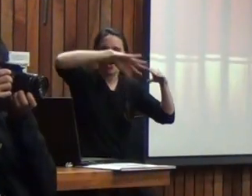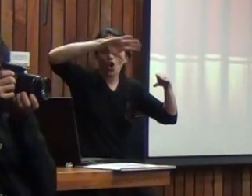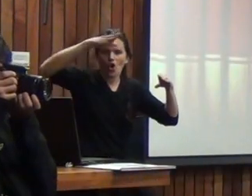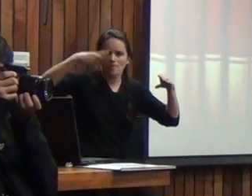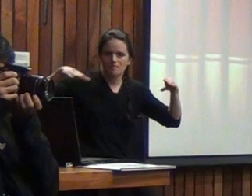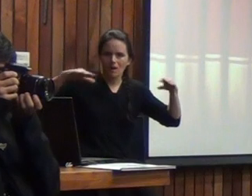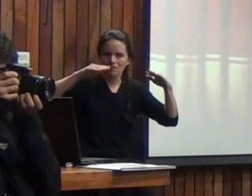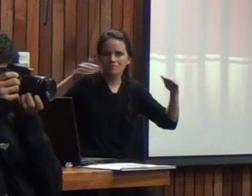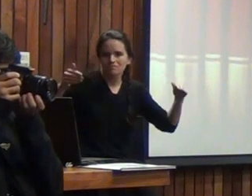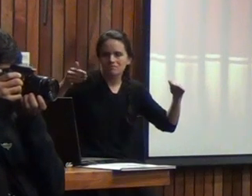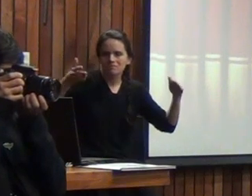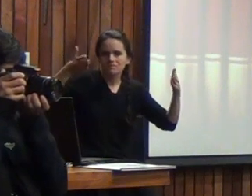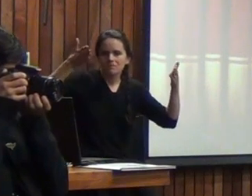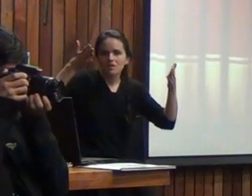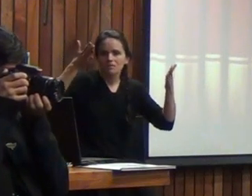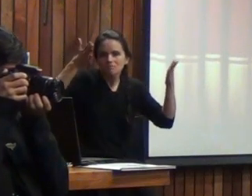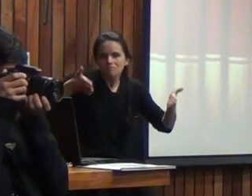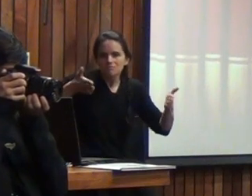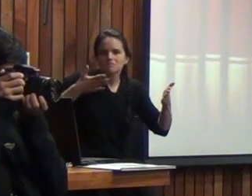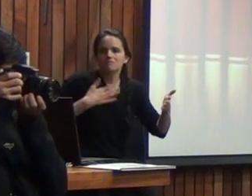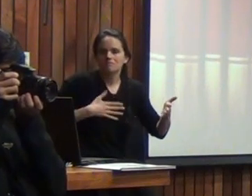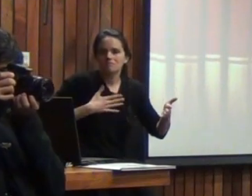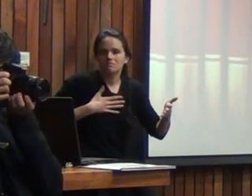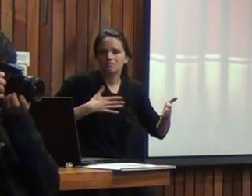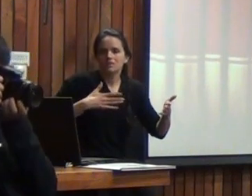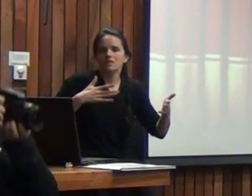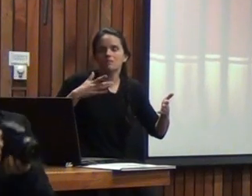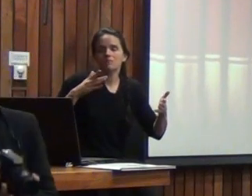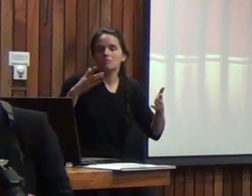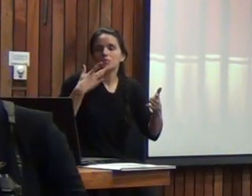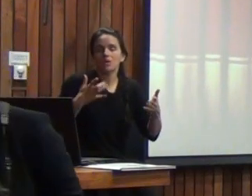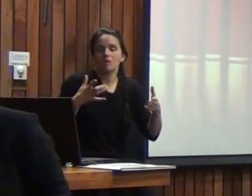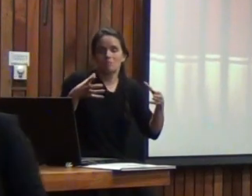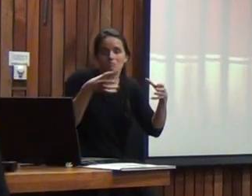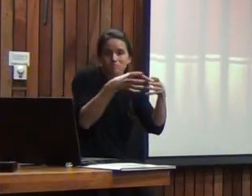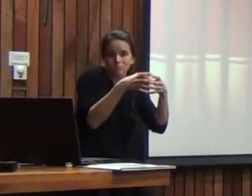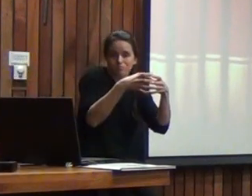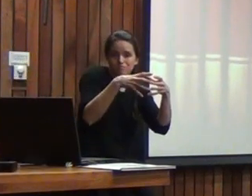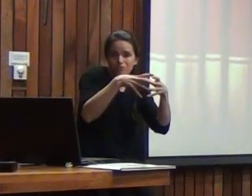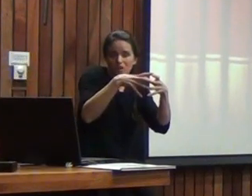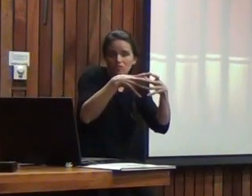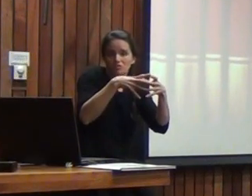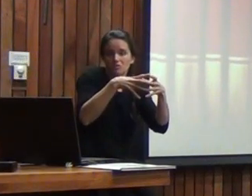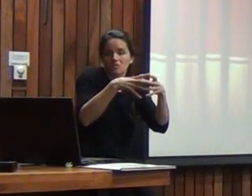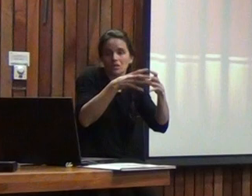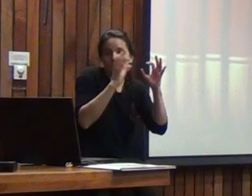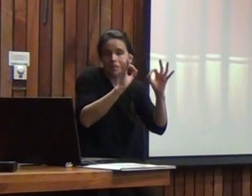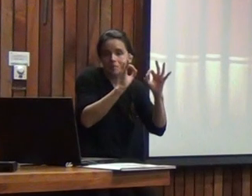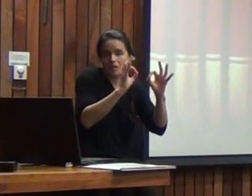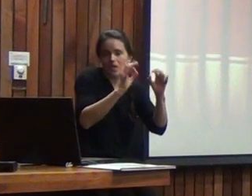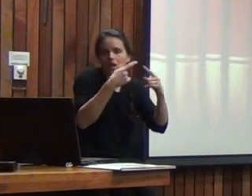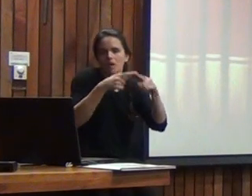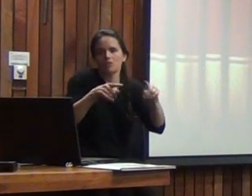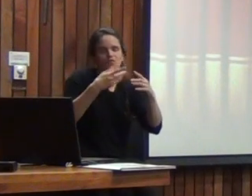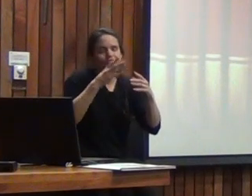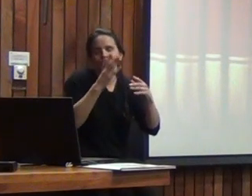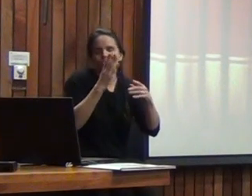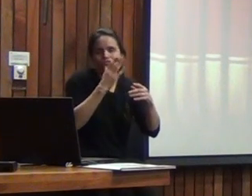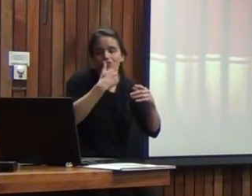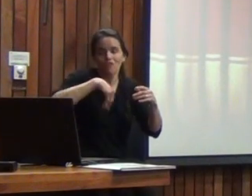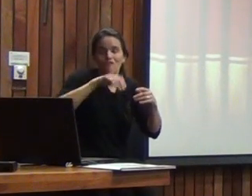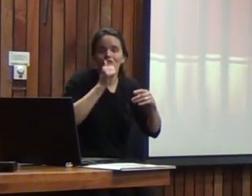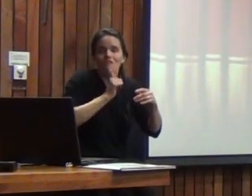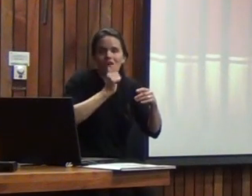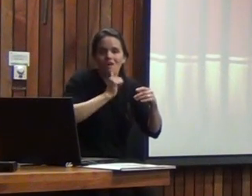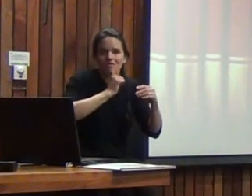que marcan el quiebre con la población típica ya se hace no hemos hecho todavía un análisis de curvas de